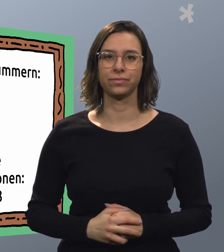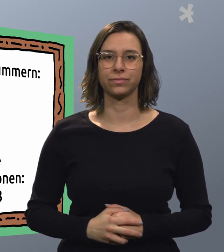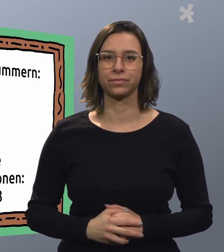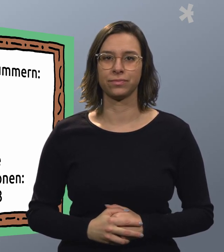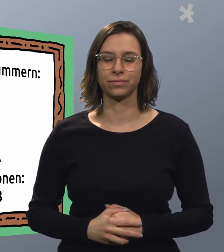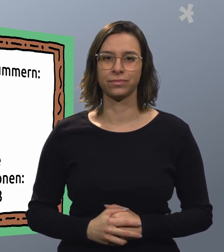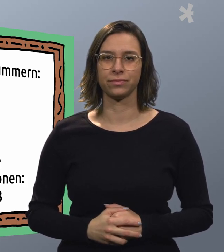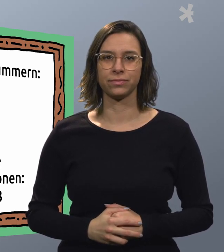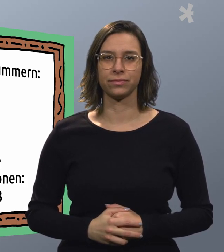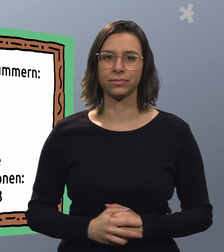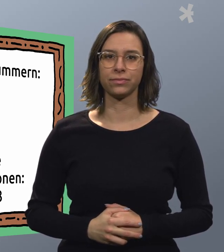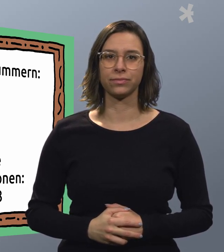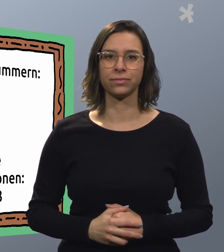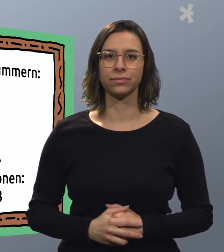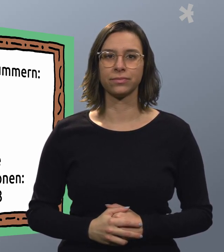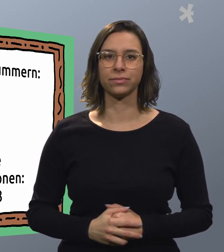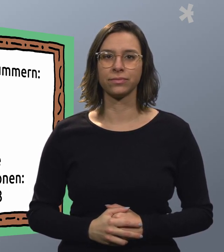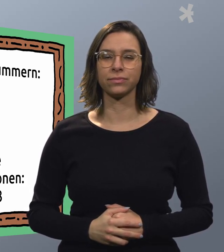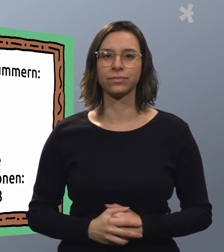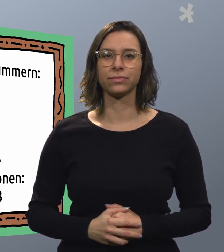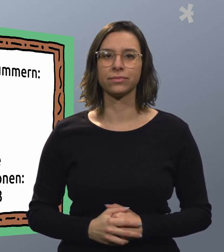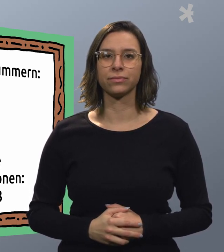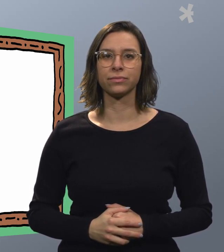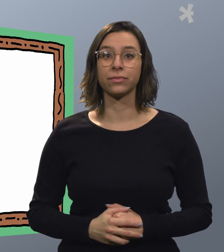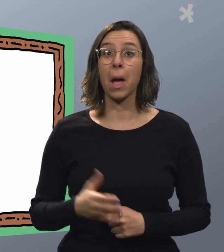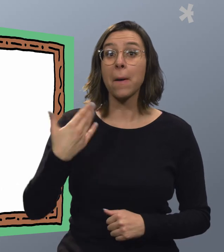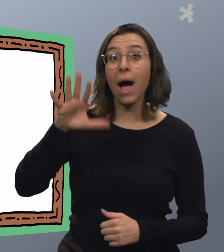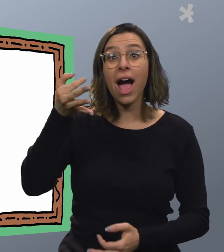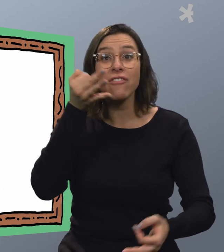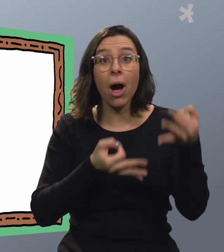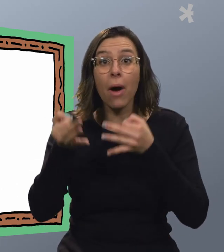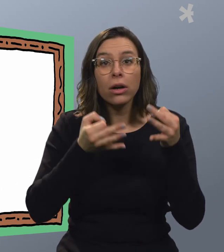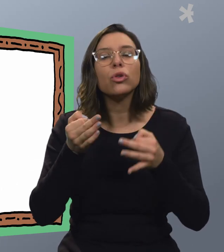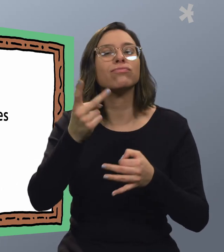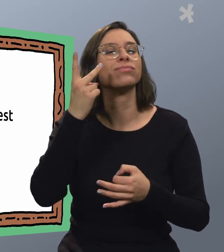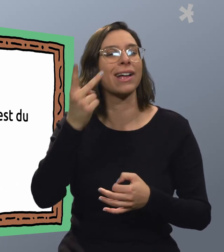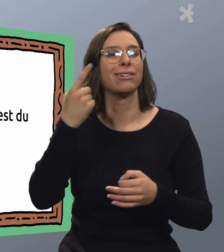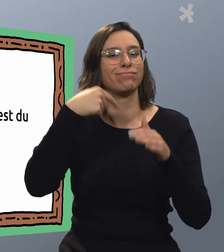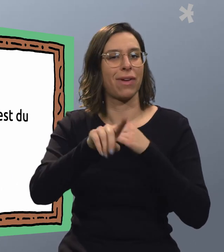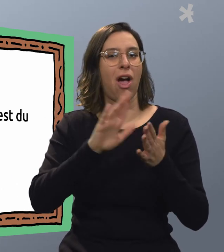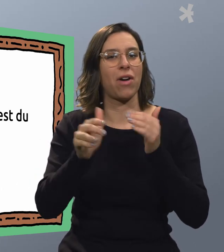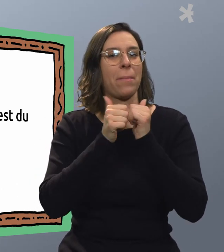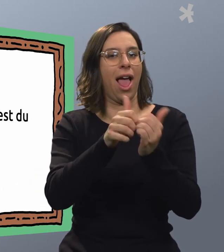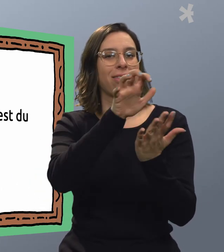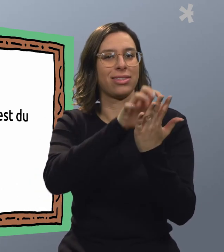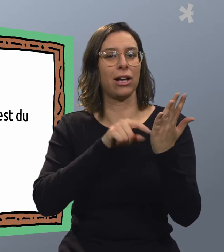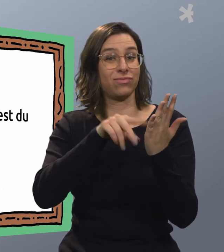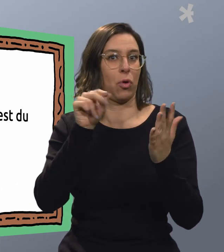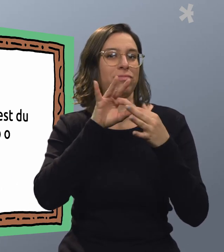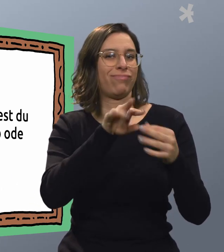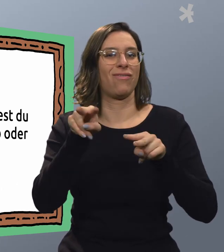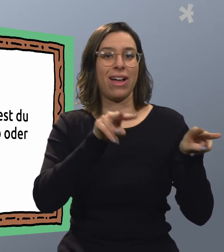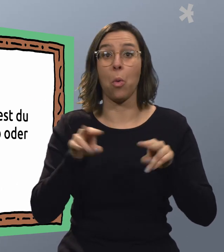133 133 Mehr Informationen findest du im Begleittext zum